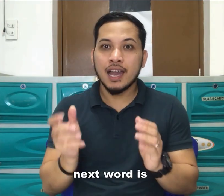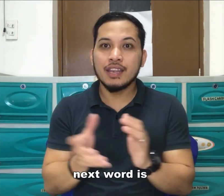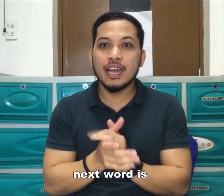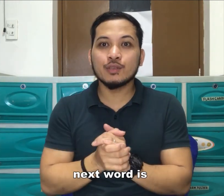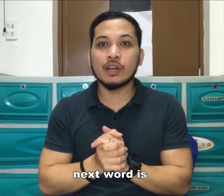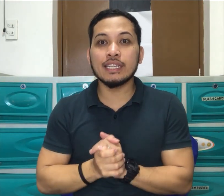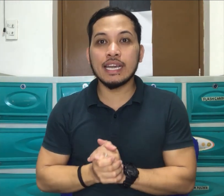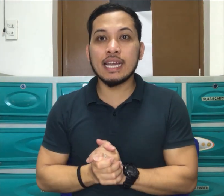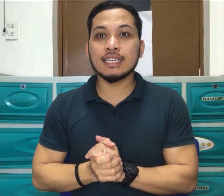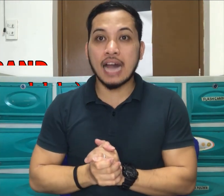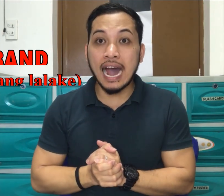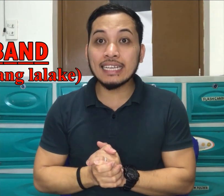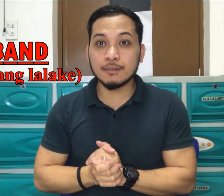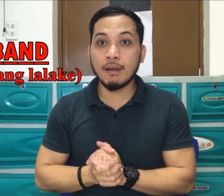Next word is husband.